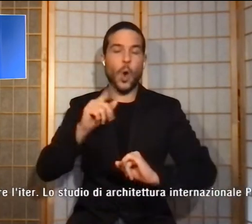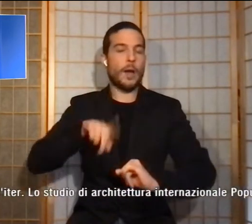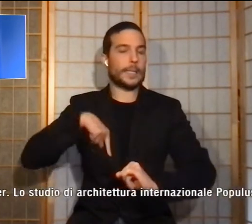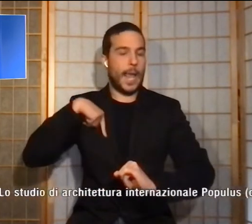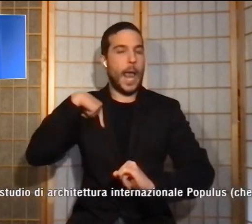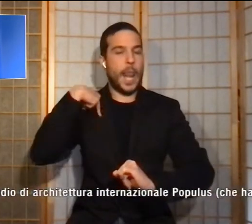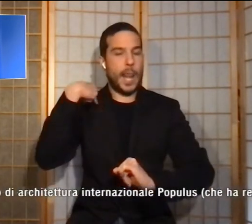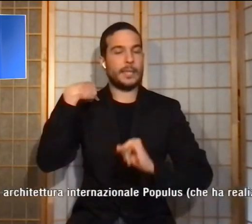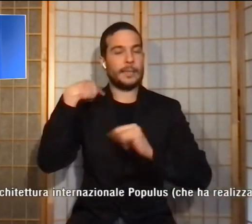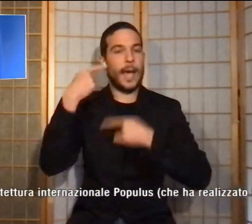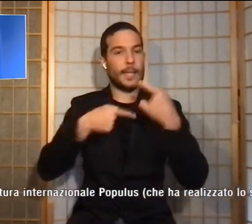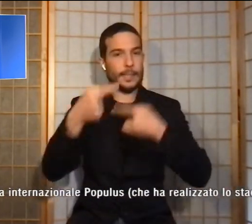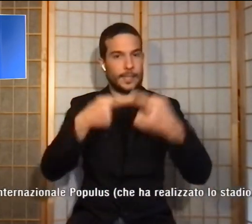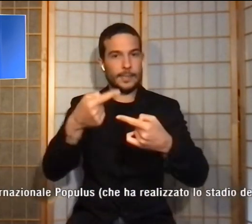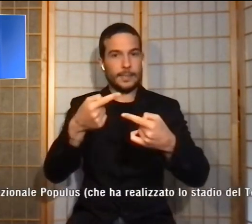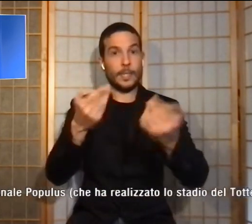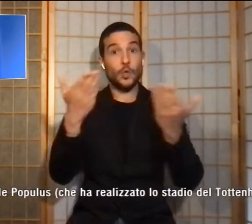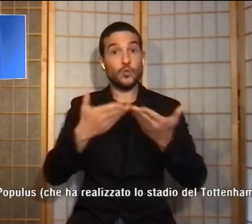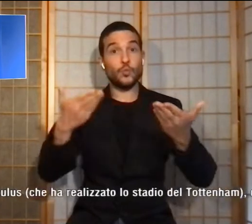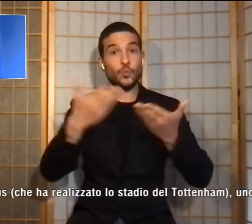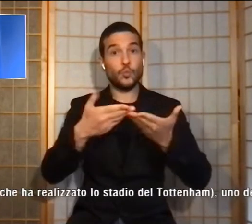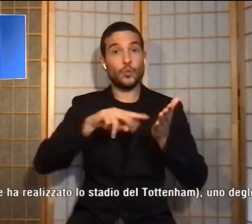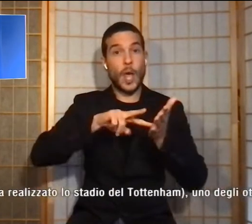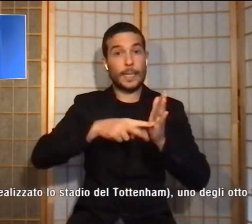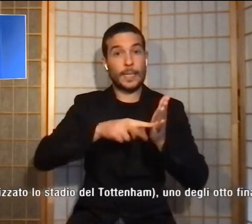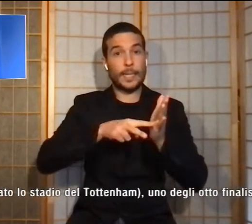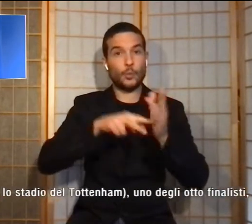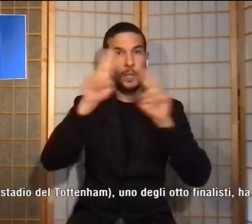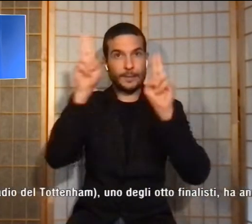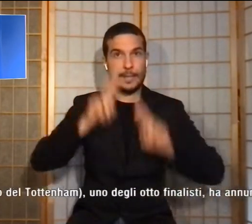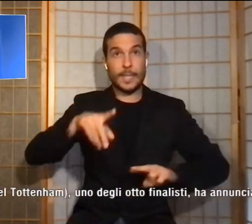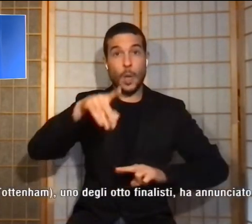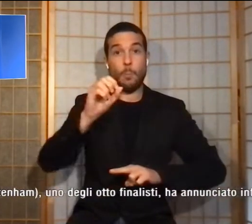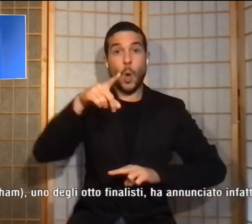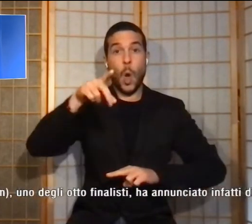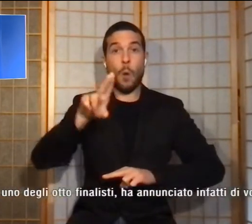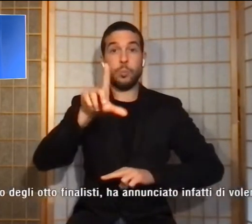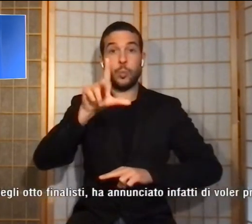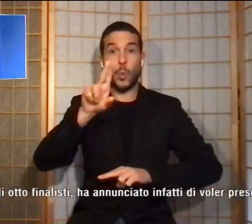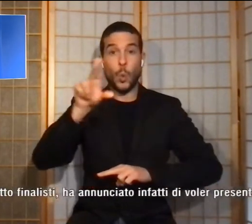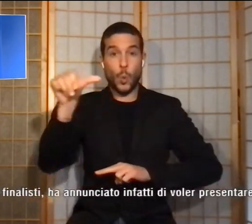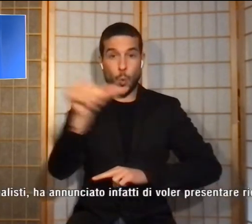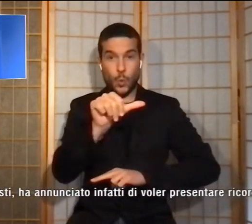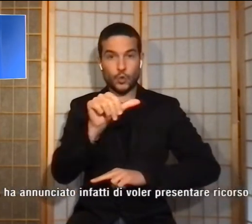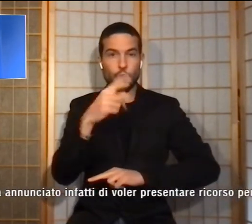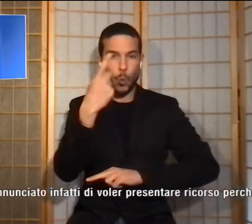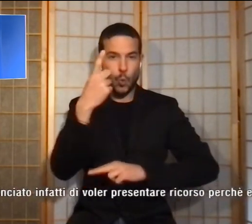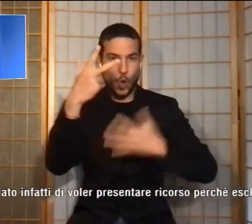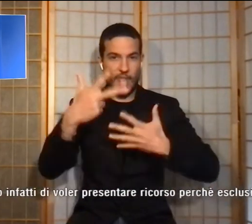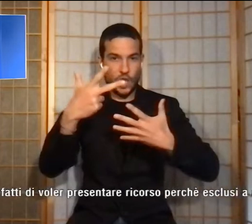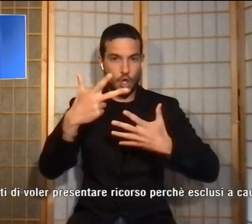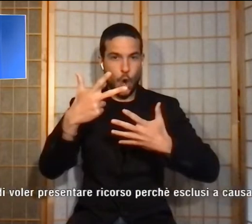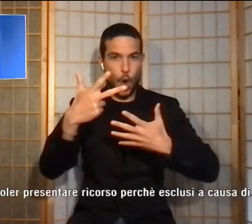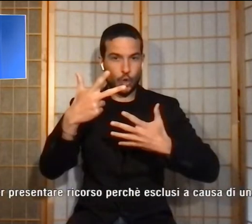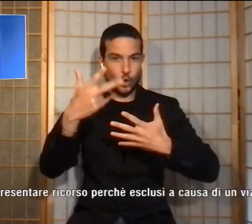internazionale Populus, che è uno degli otto finalisti, ha annunciato di voler